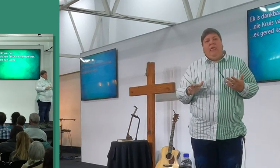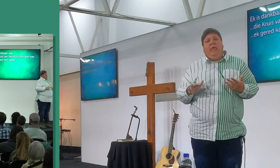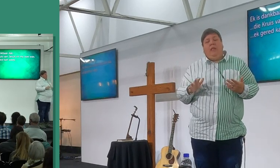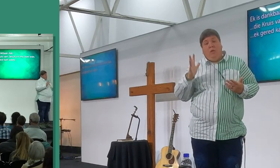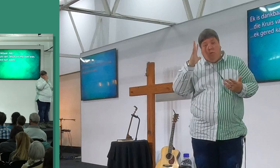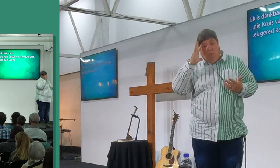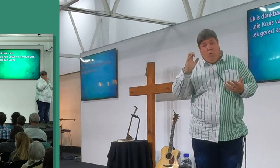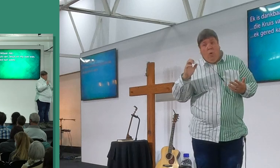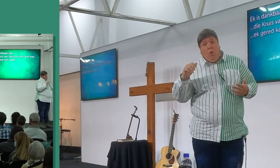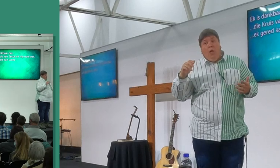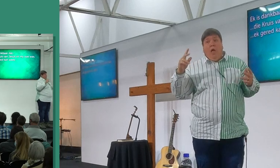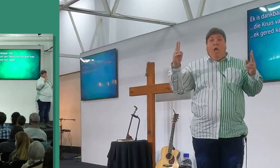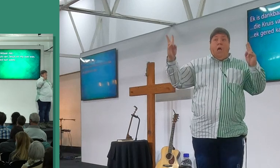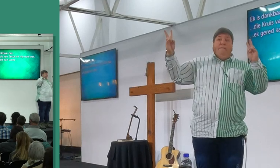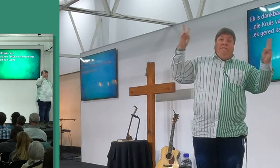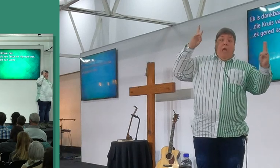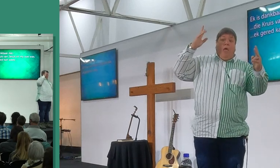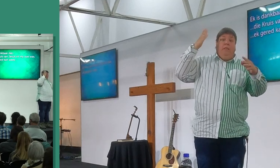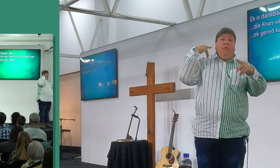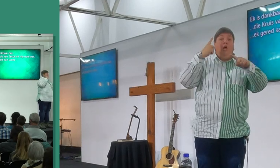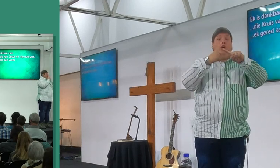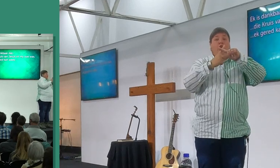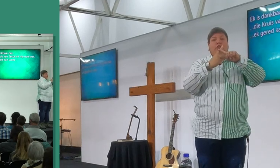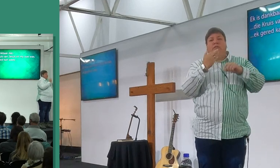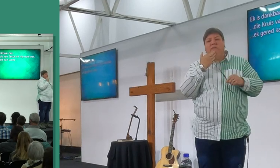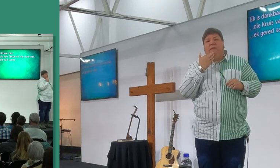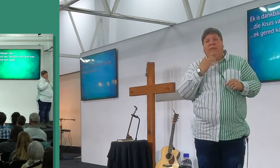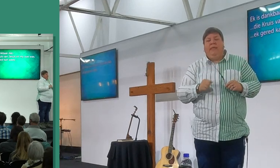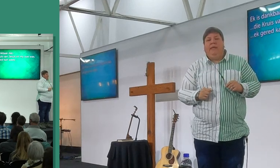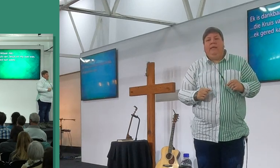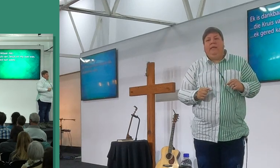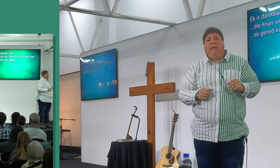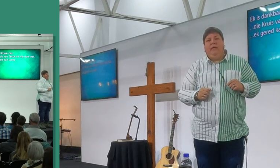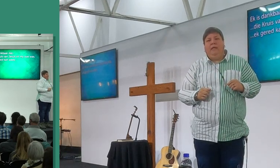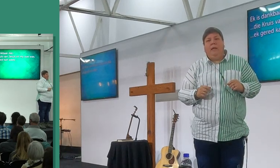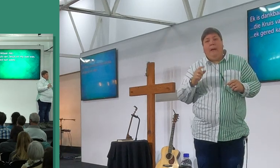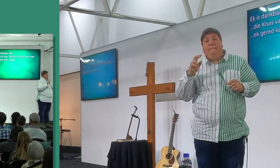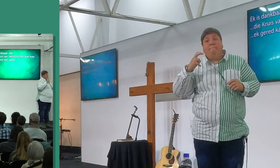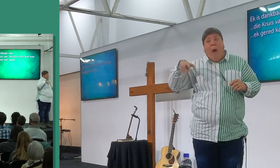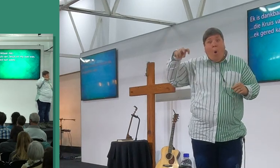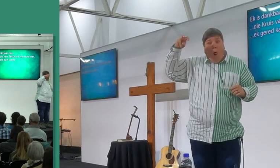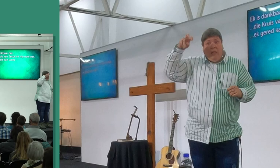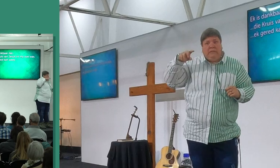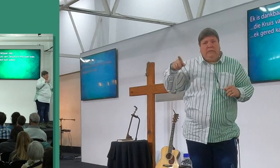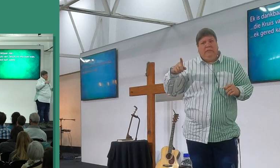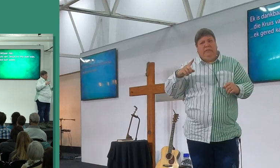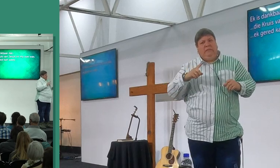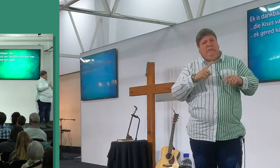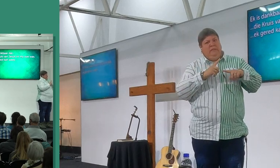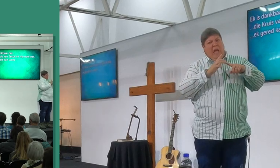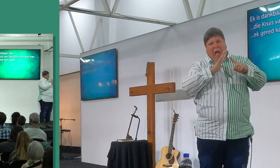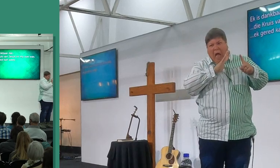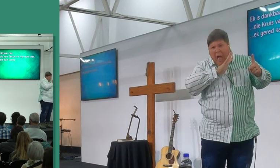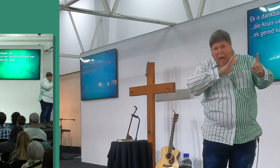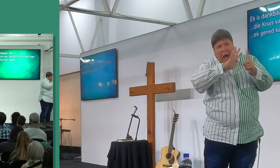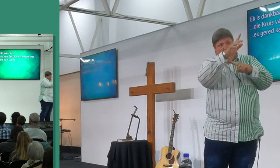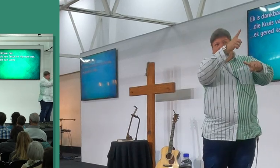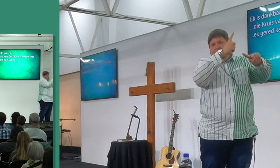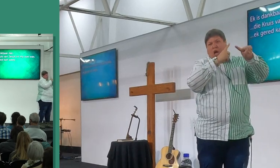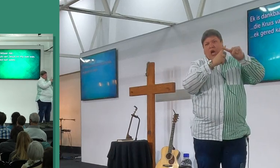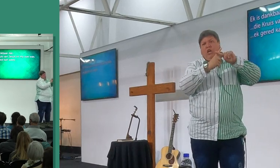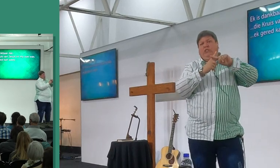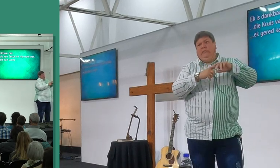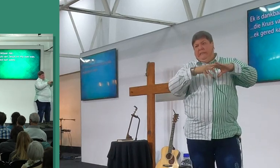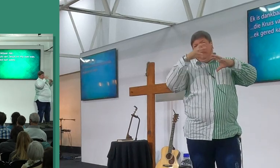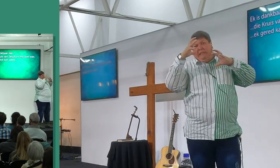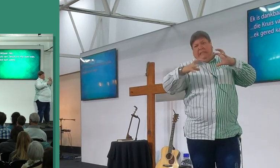wie was die grootste vijand van die kruis, in die bybelse tyk, wil julle, manteer die naam uitroep, Paulus, hy het hulle gehaad, en wat gebeur toe hy,